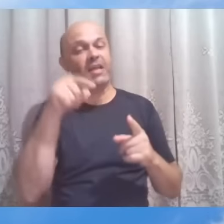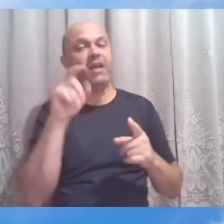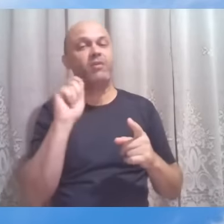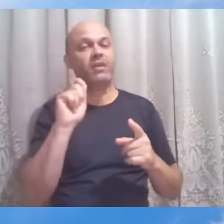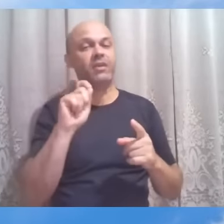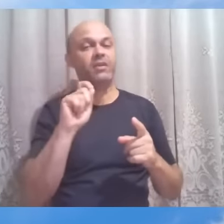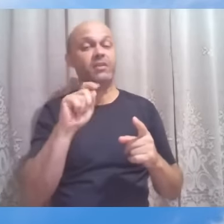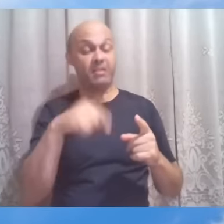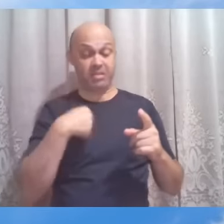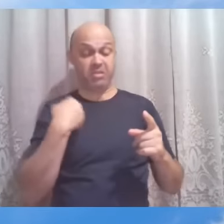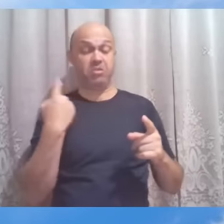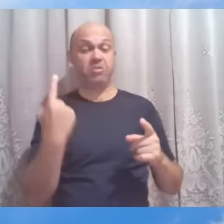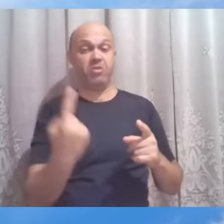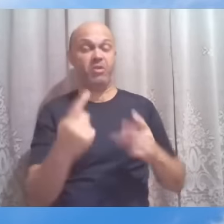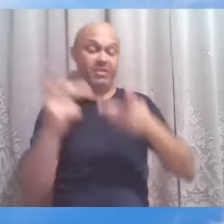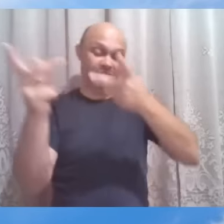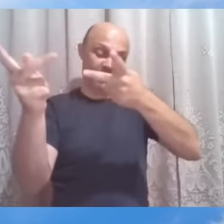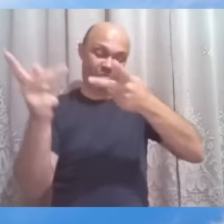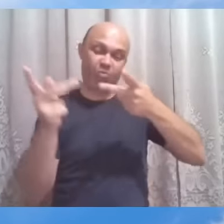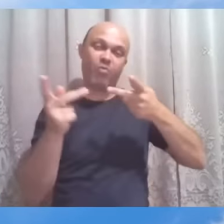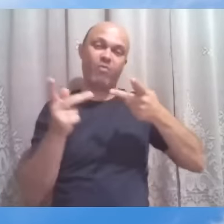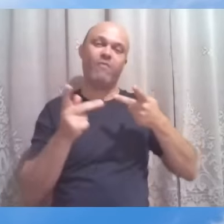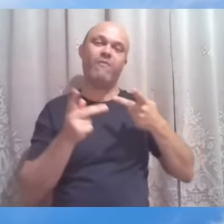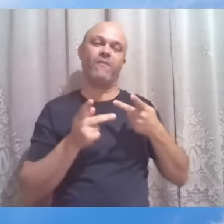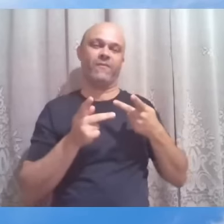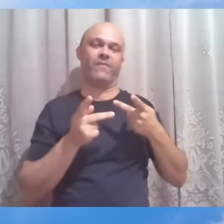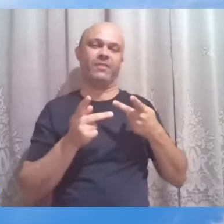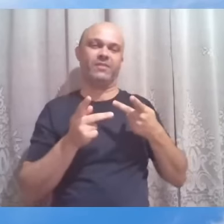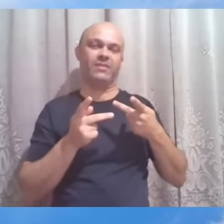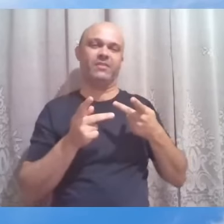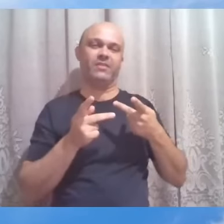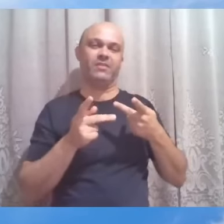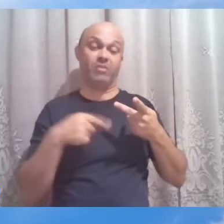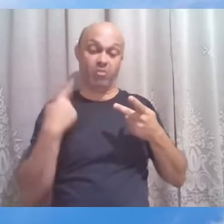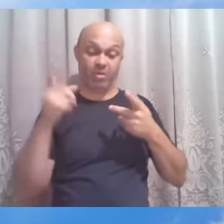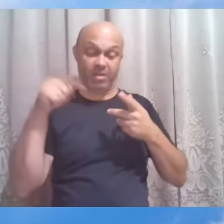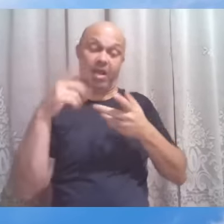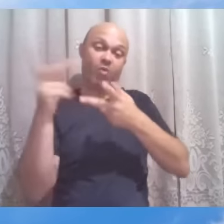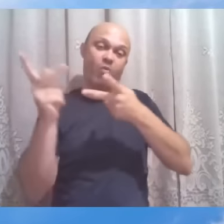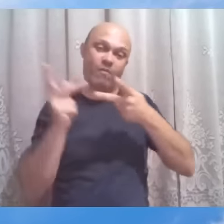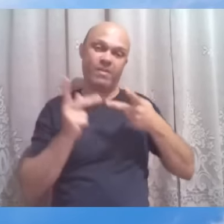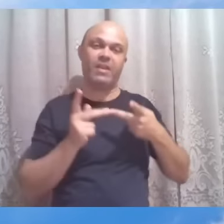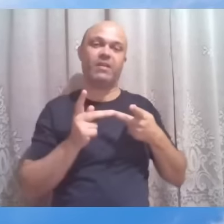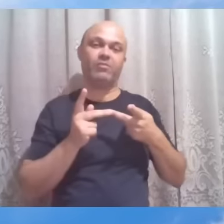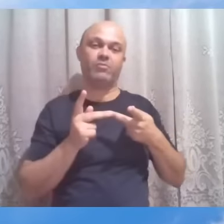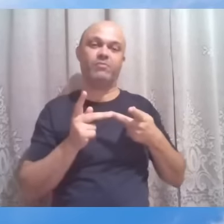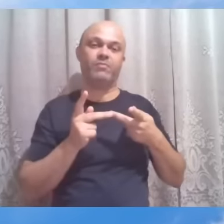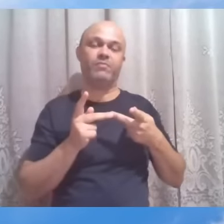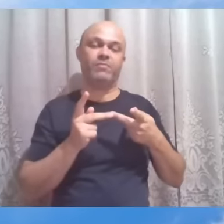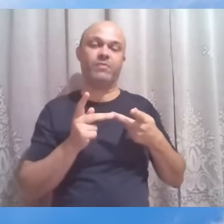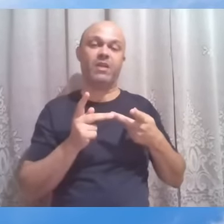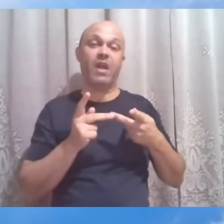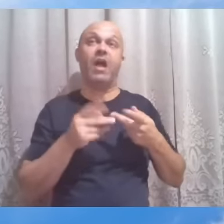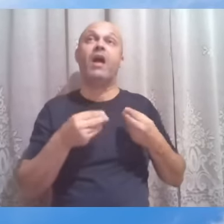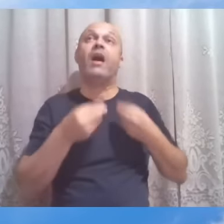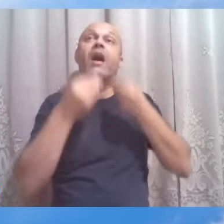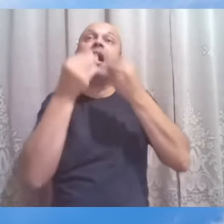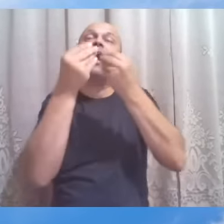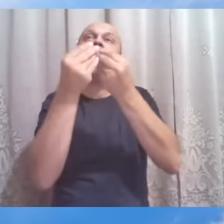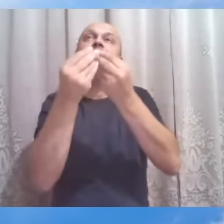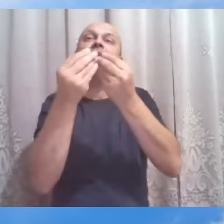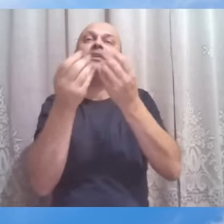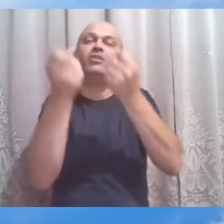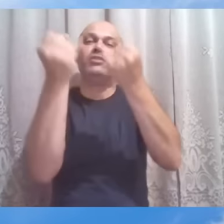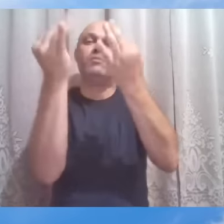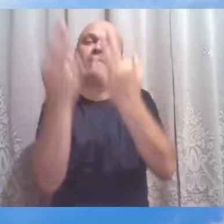somos convidados, no âmbito do estudo do Evangelho, à luz da doutrina espírita, a dar à lição um pouco